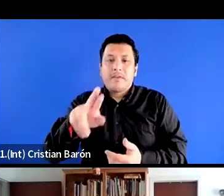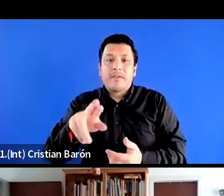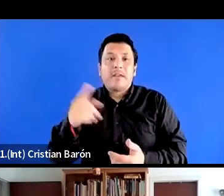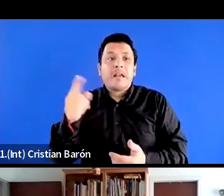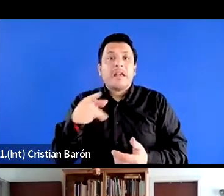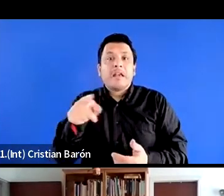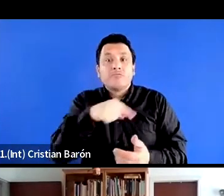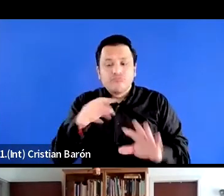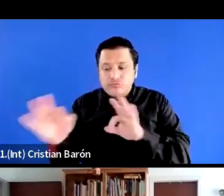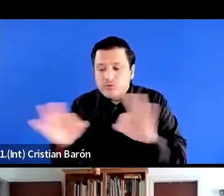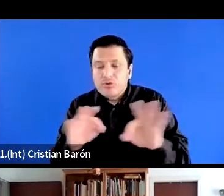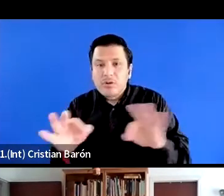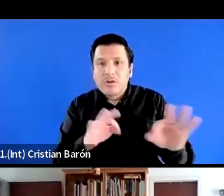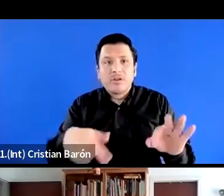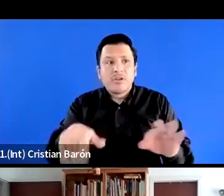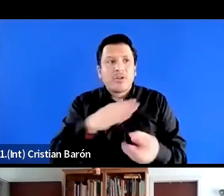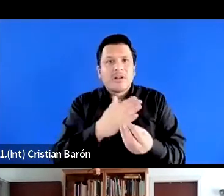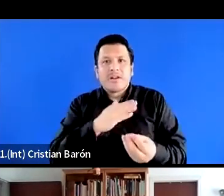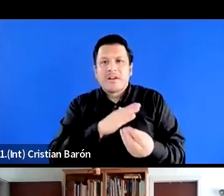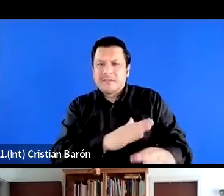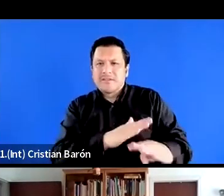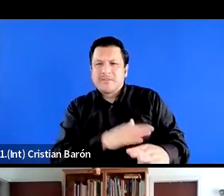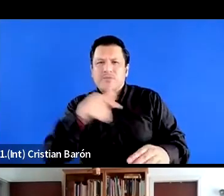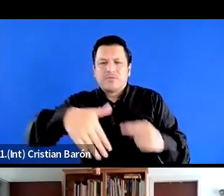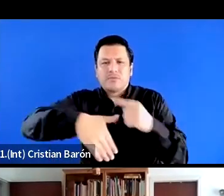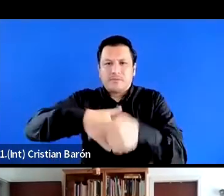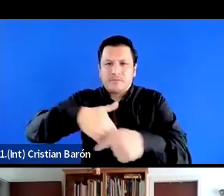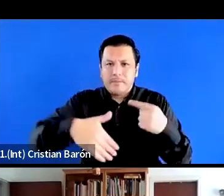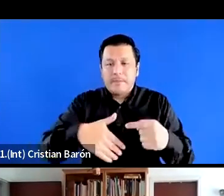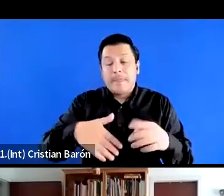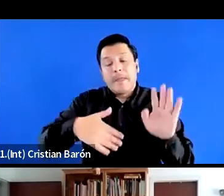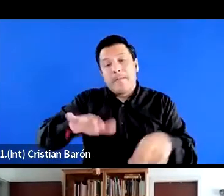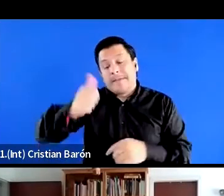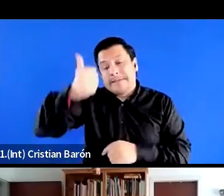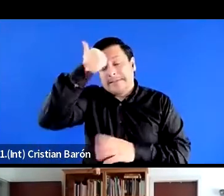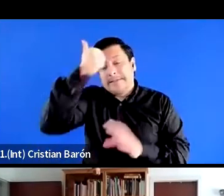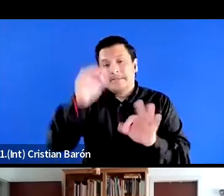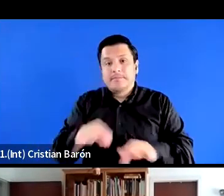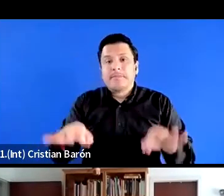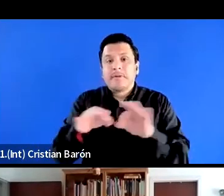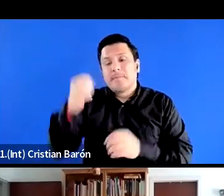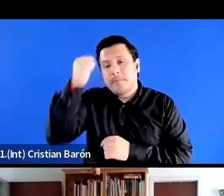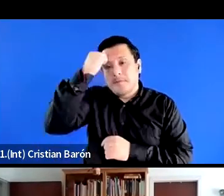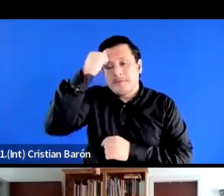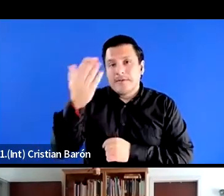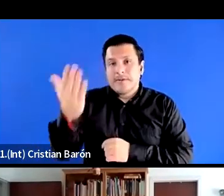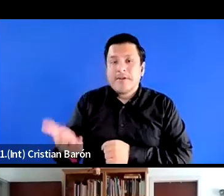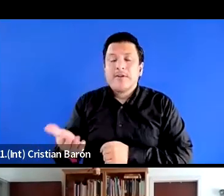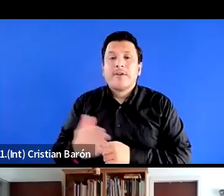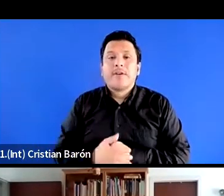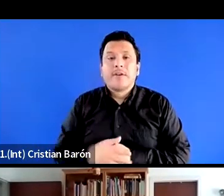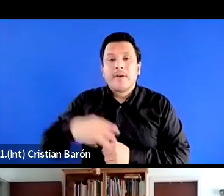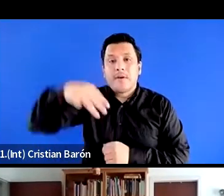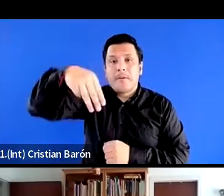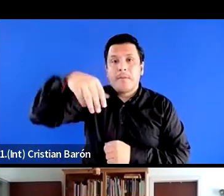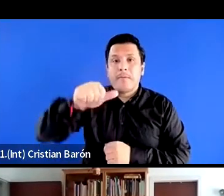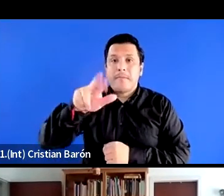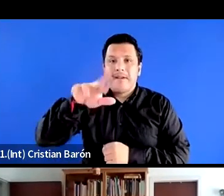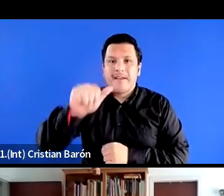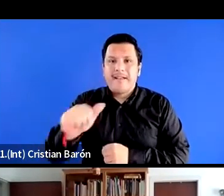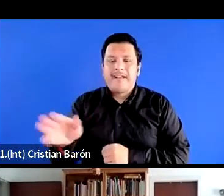Latina. Y por supuesto, nuestra invitada principal, la profesora Mara Viveros.